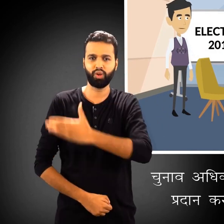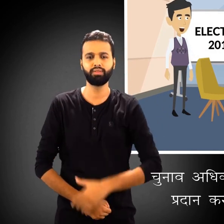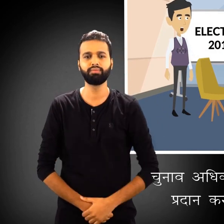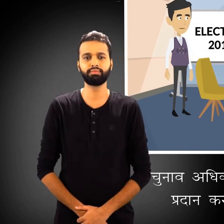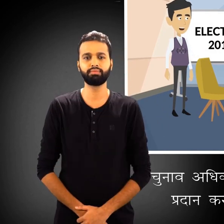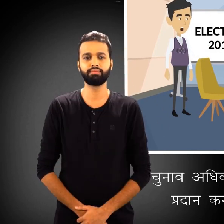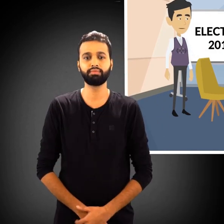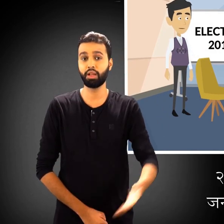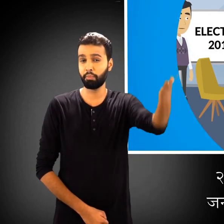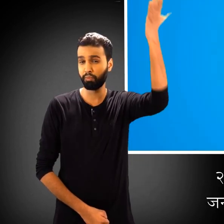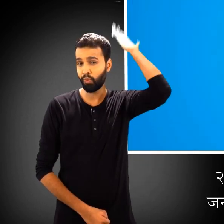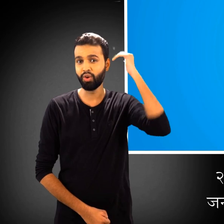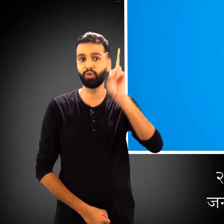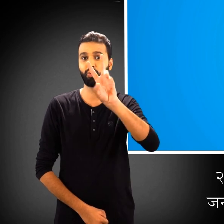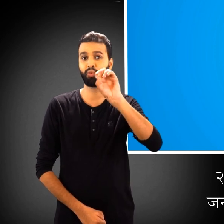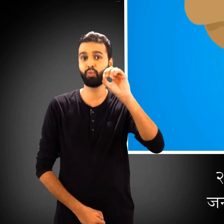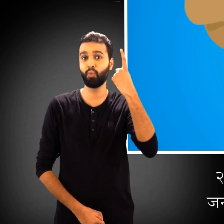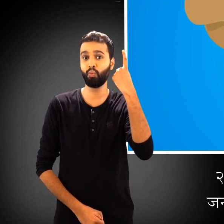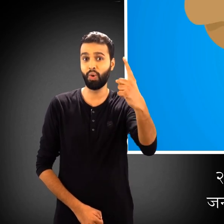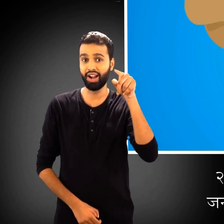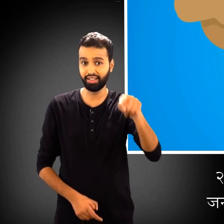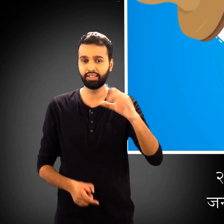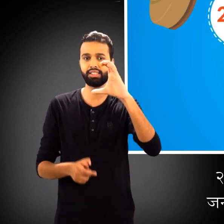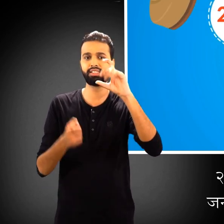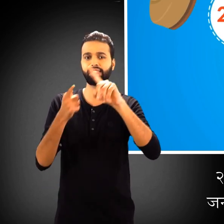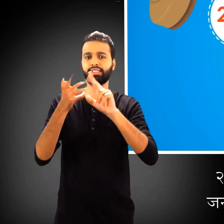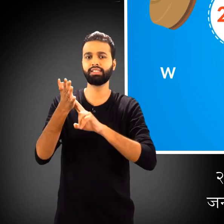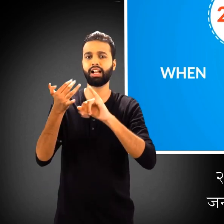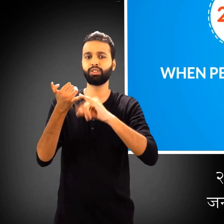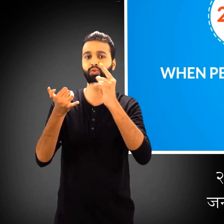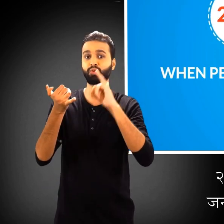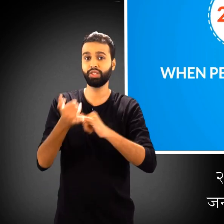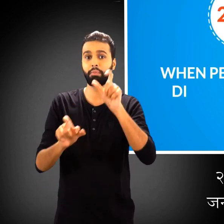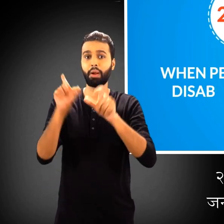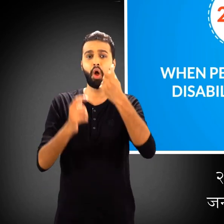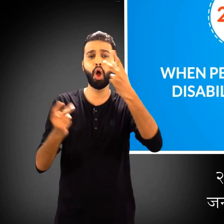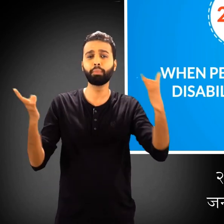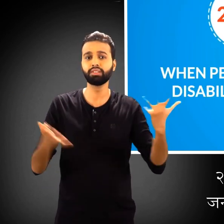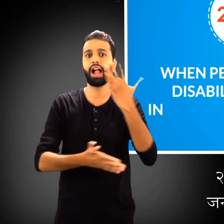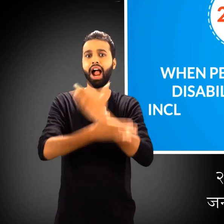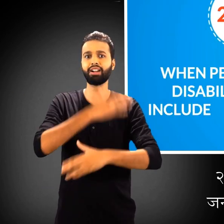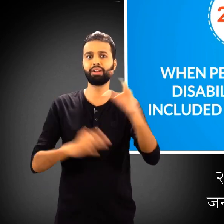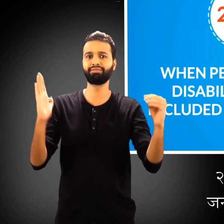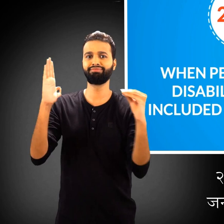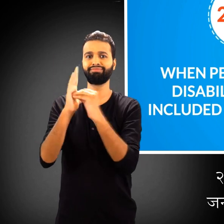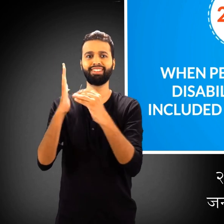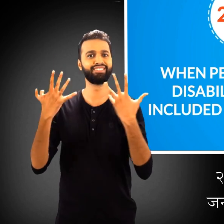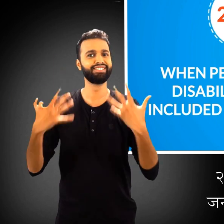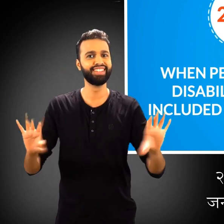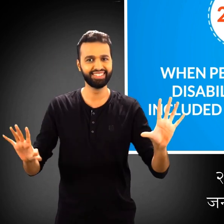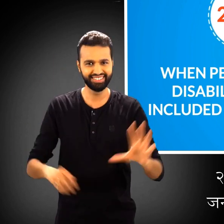जागरूप बनाया जा रहा है 2001 से विकलांग लोगों को जनगरना में शामिल किया गया